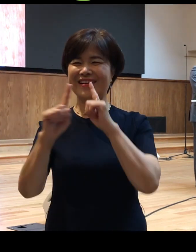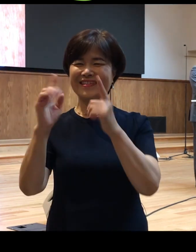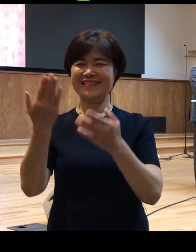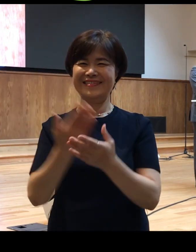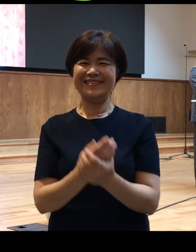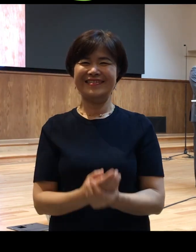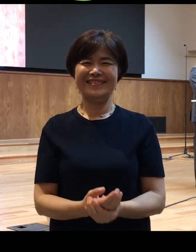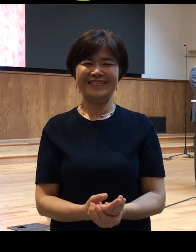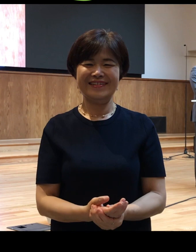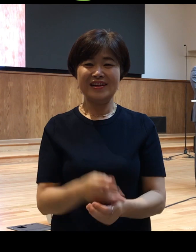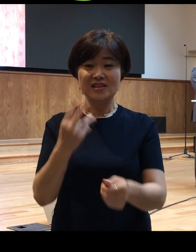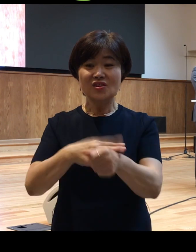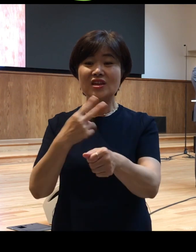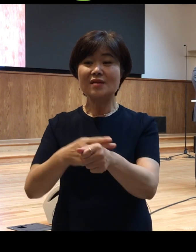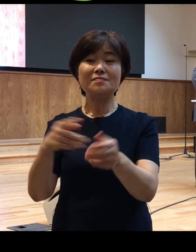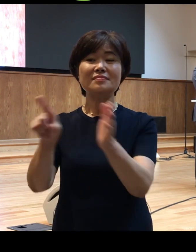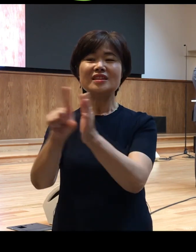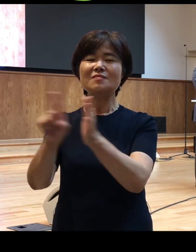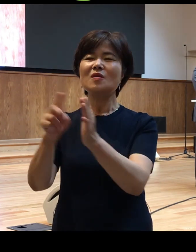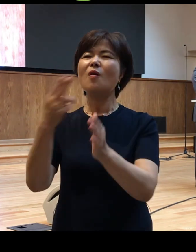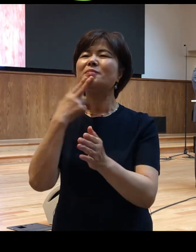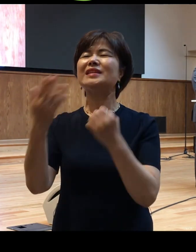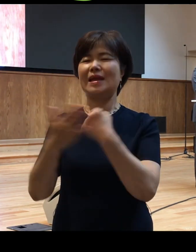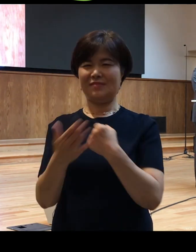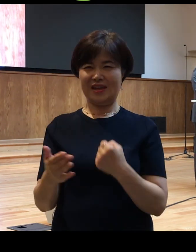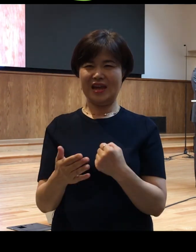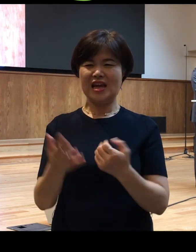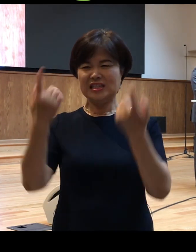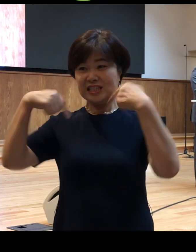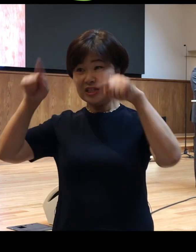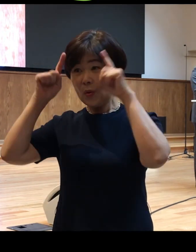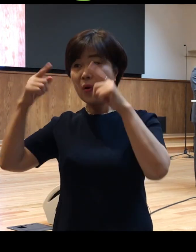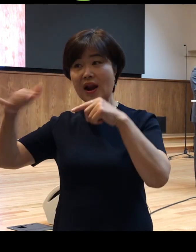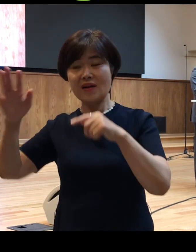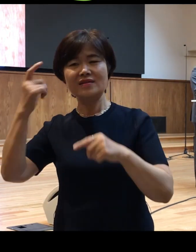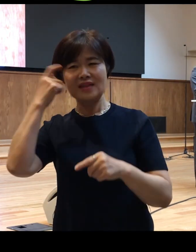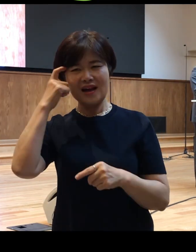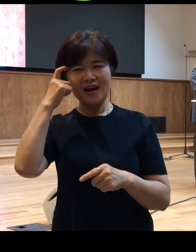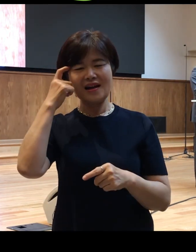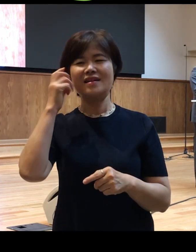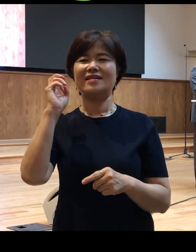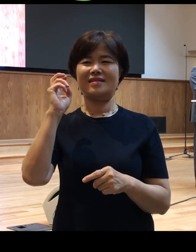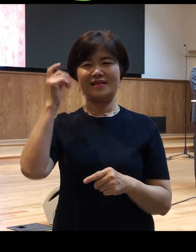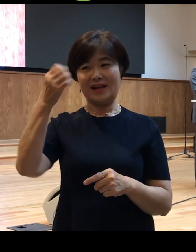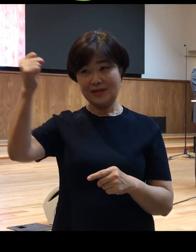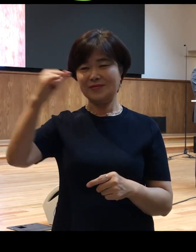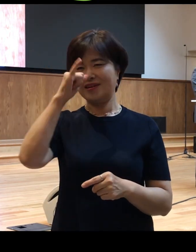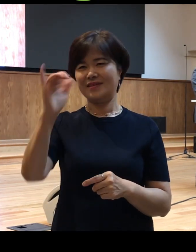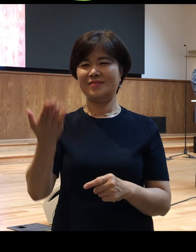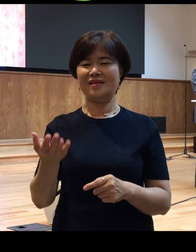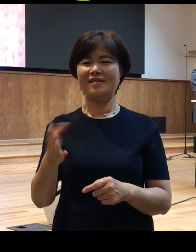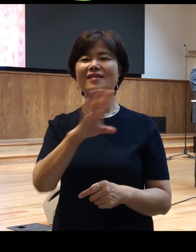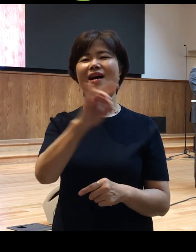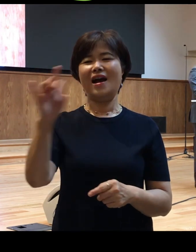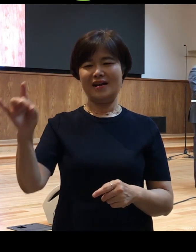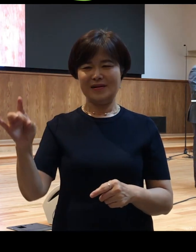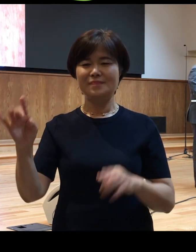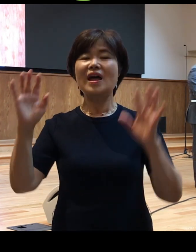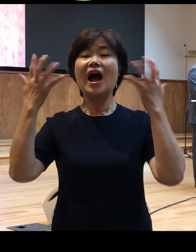선생님은 믿지 않으니까 지옥 갈 것이라고 생각한 것입니다 그럼 때로는 아이들의 믿음이